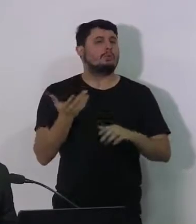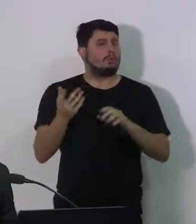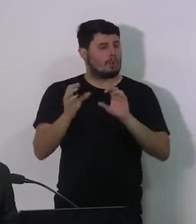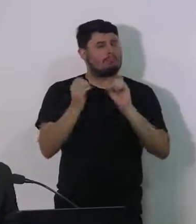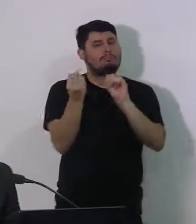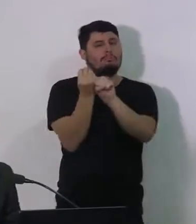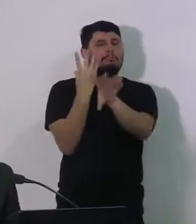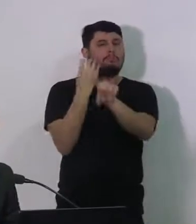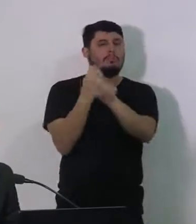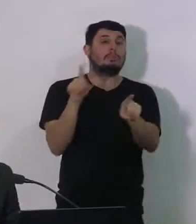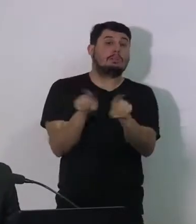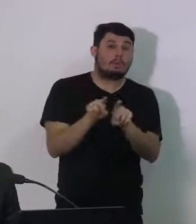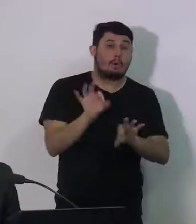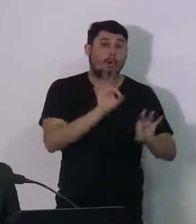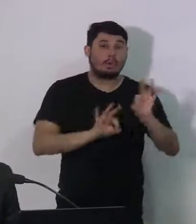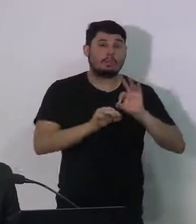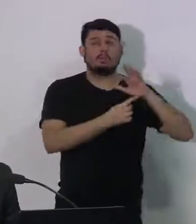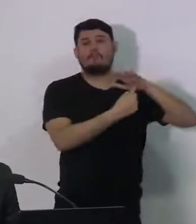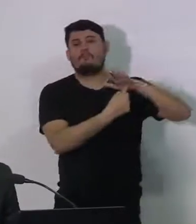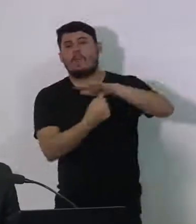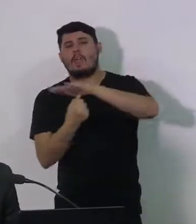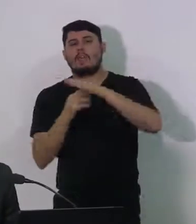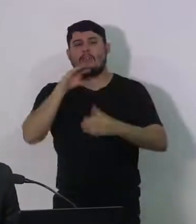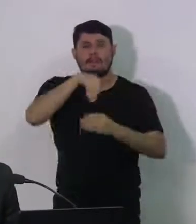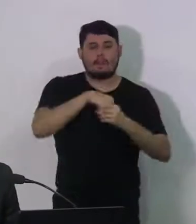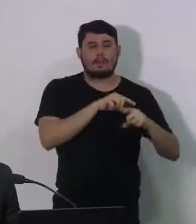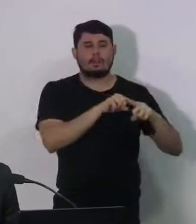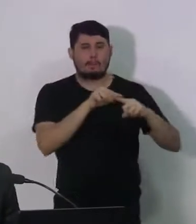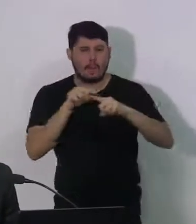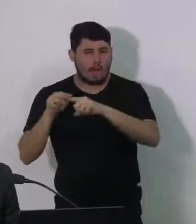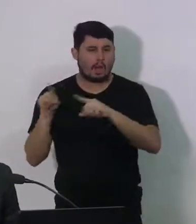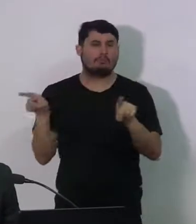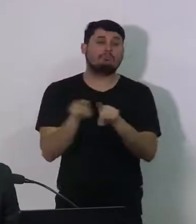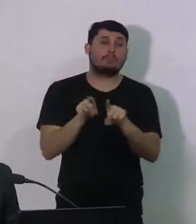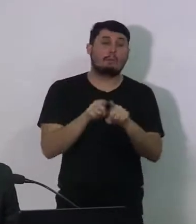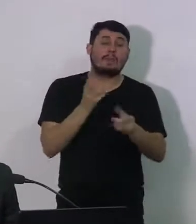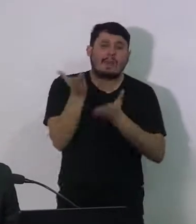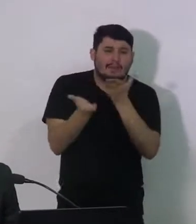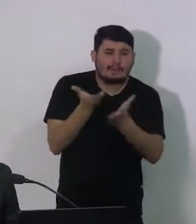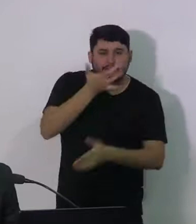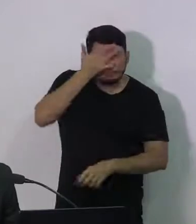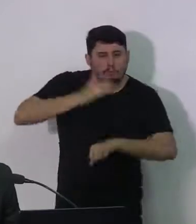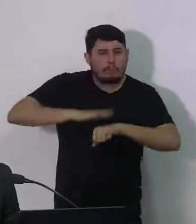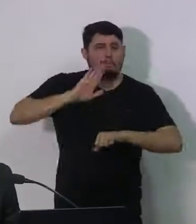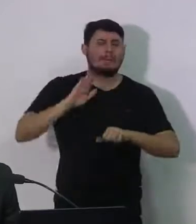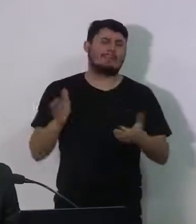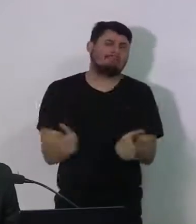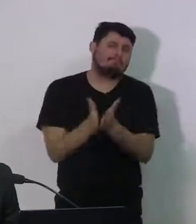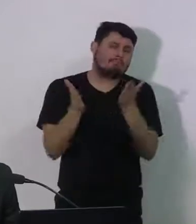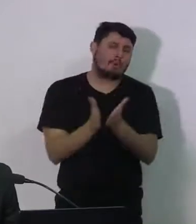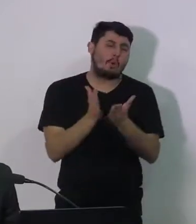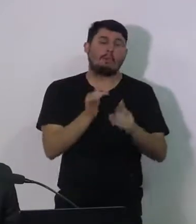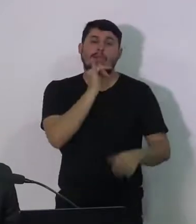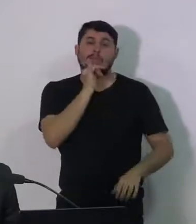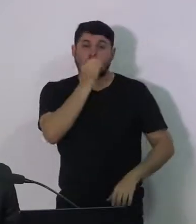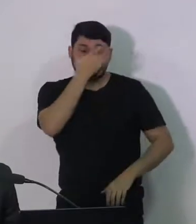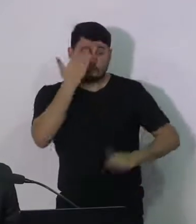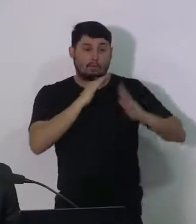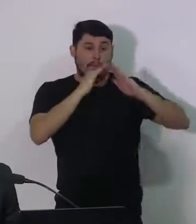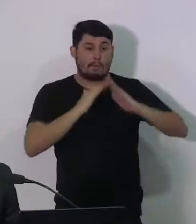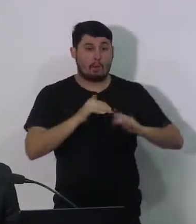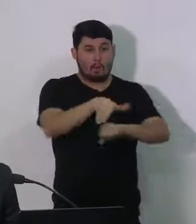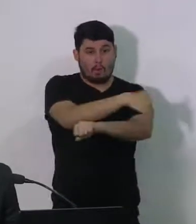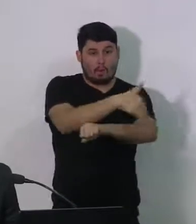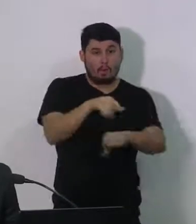sanitárias, a organização dos leitos disponíveis para a nossa população, a atenção à população mais carente, aos moradores de rua, a suspensão das